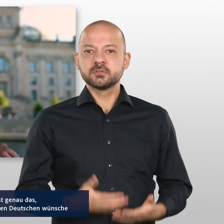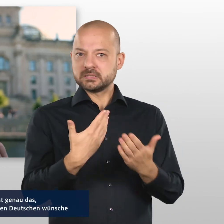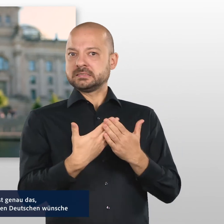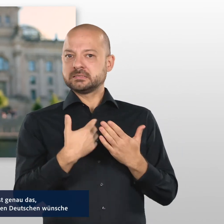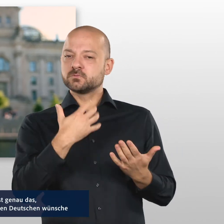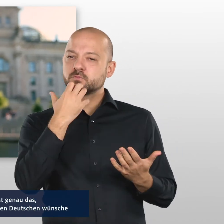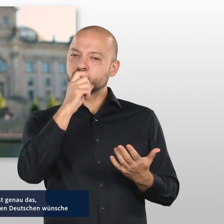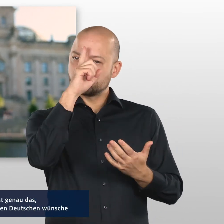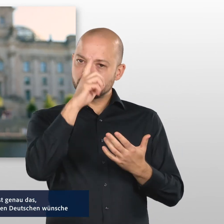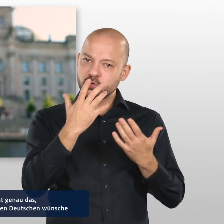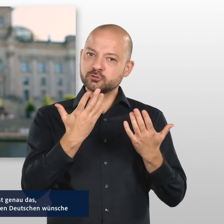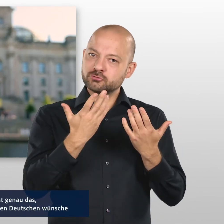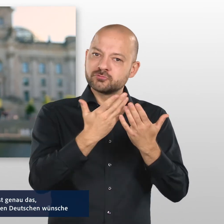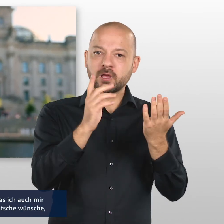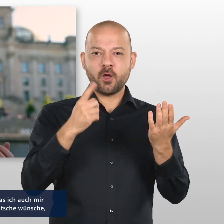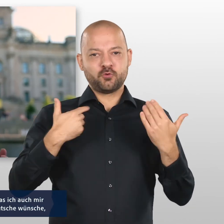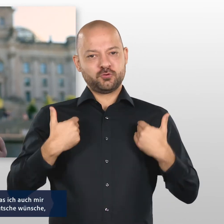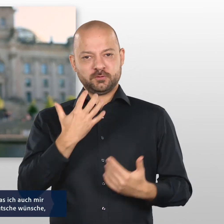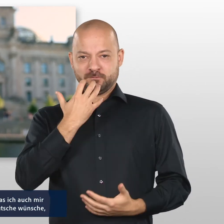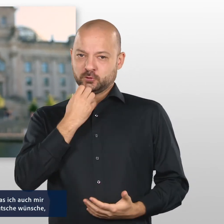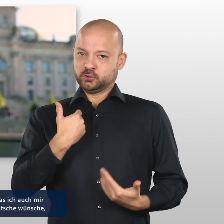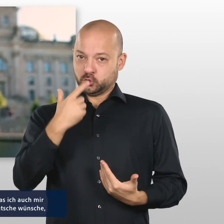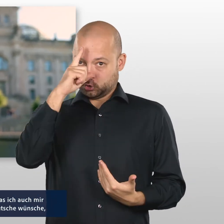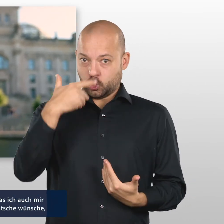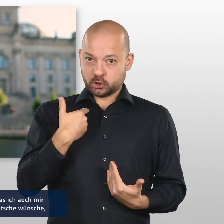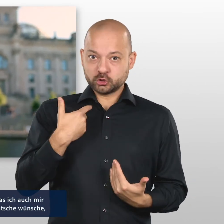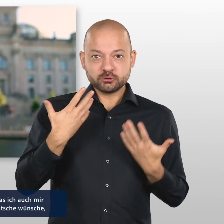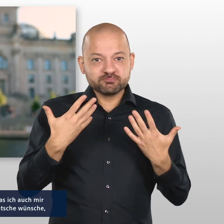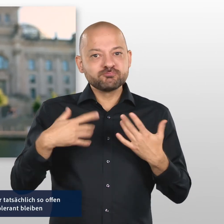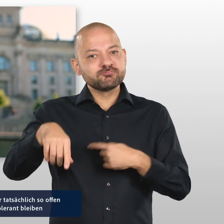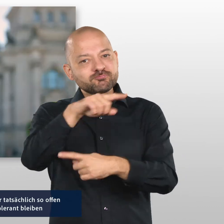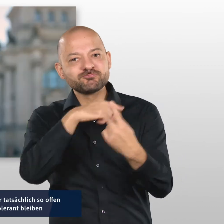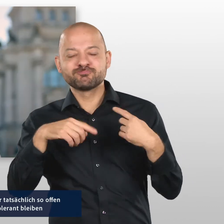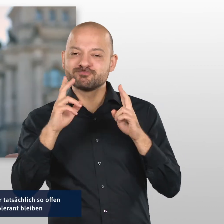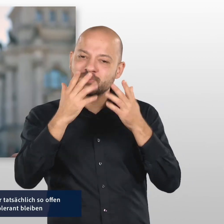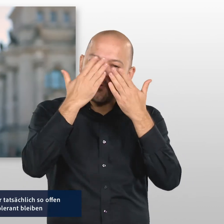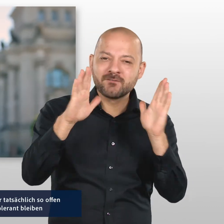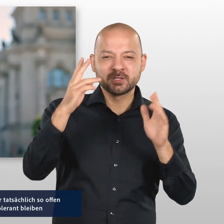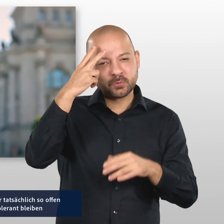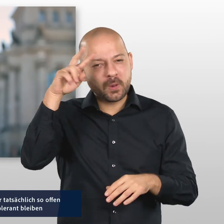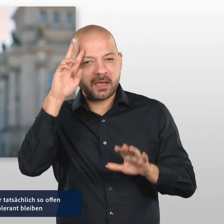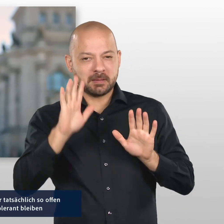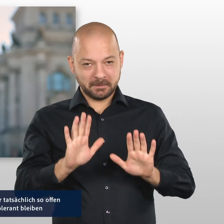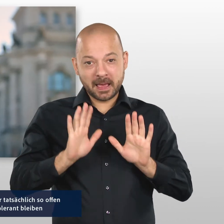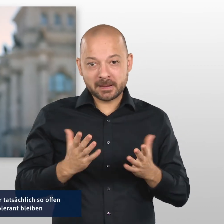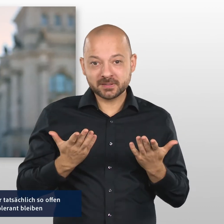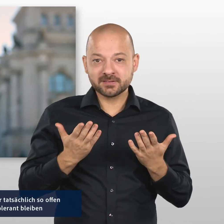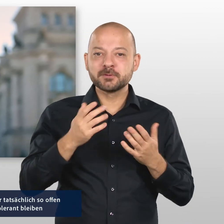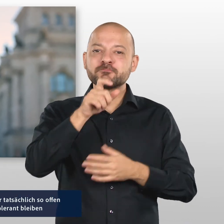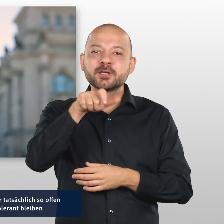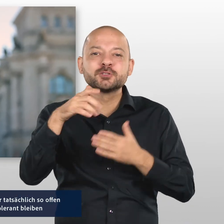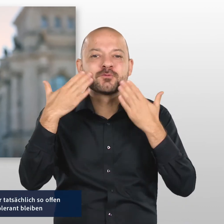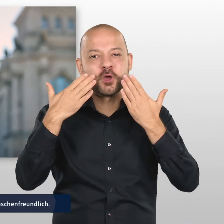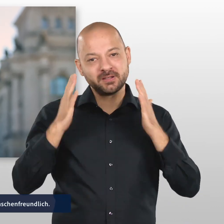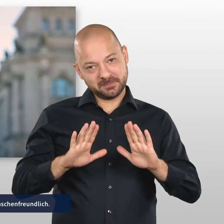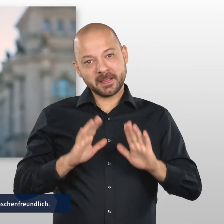Und es ist genau das, was ich auch den Deutschen wünsche und was ich auch mir als Deutsche wünsche, dass wir hier tatsächlich so offen und tolerant